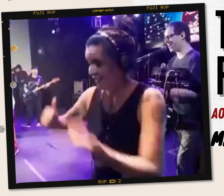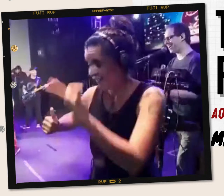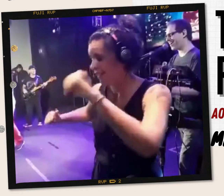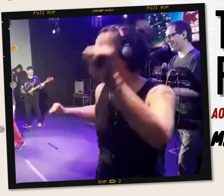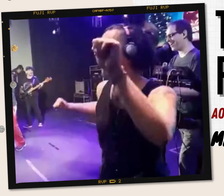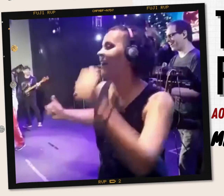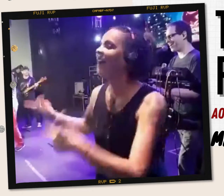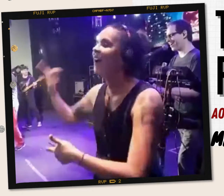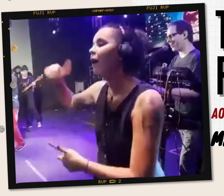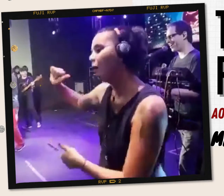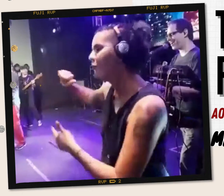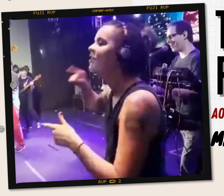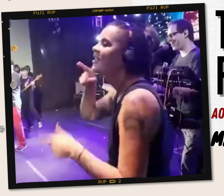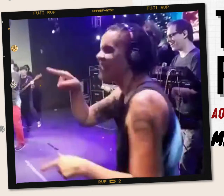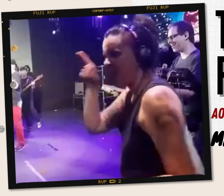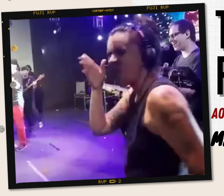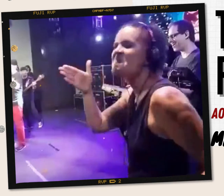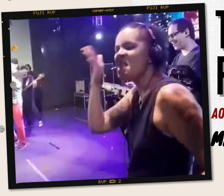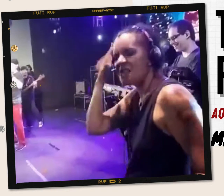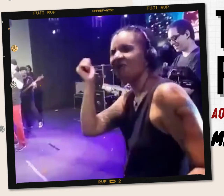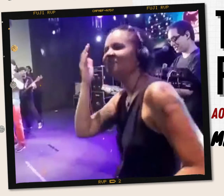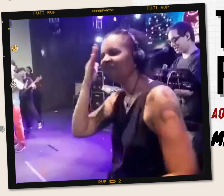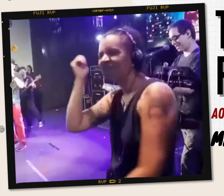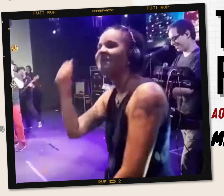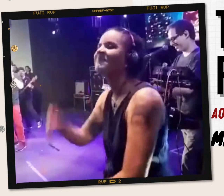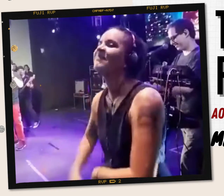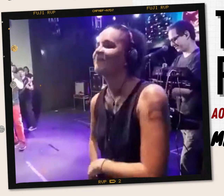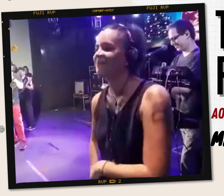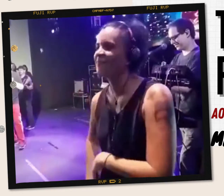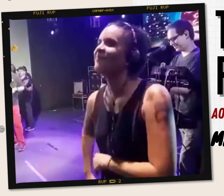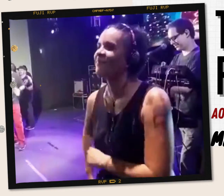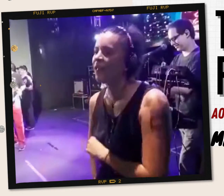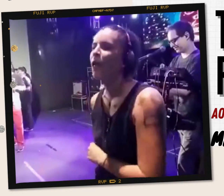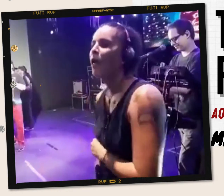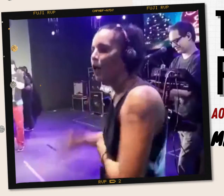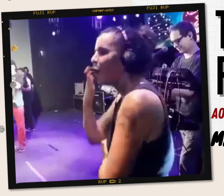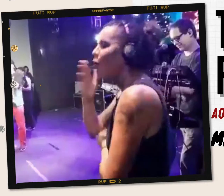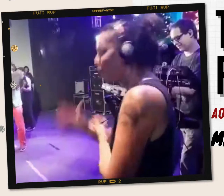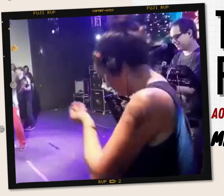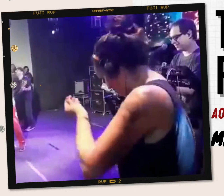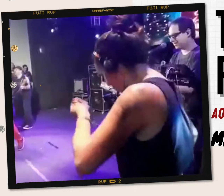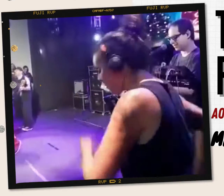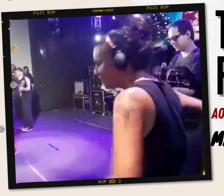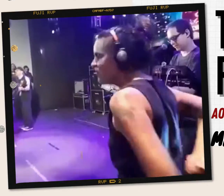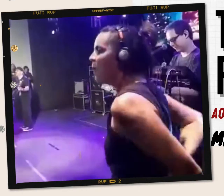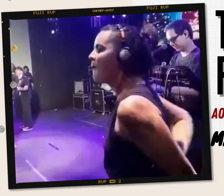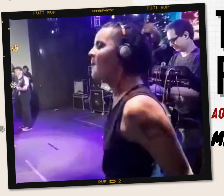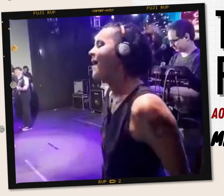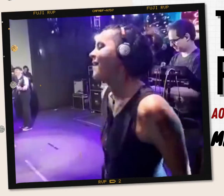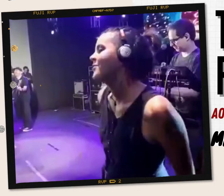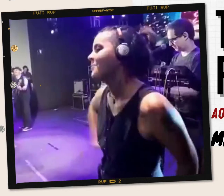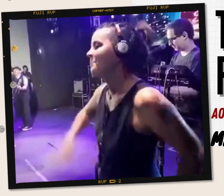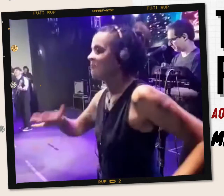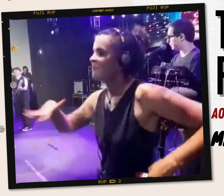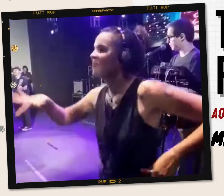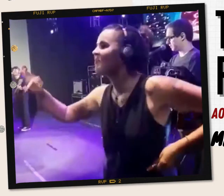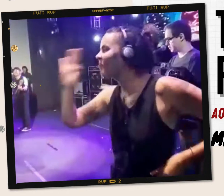Você vem tanto Eu não me adianto Eu Maligosa